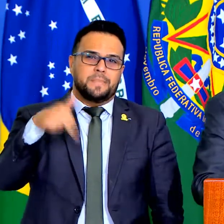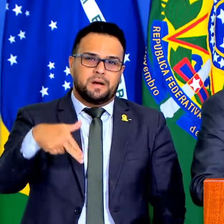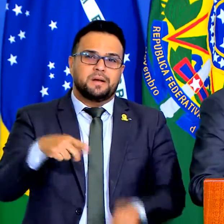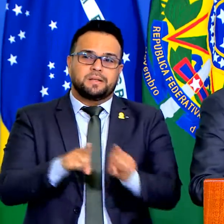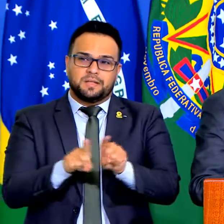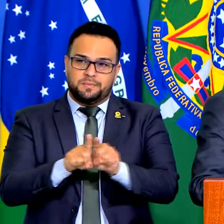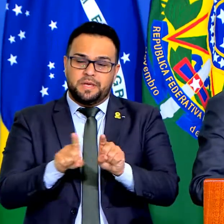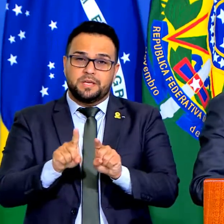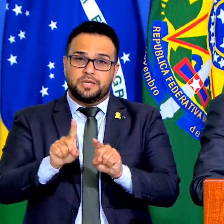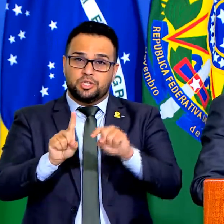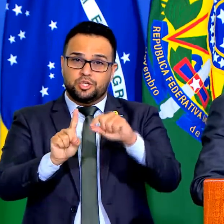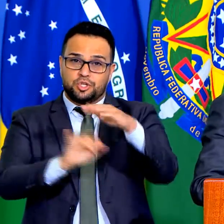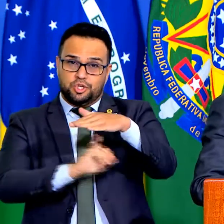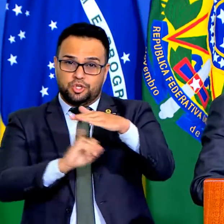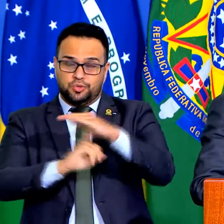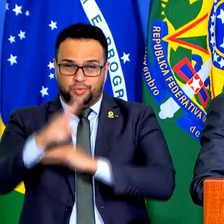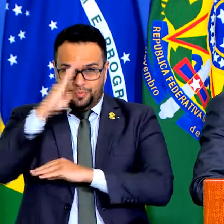Engenharia,